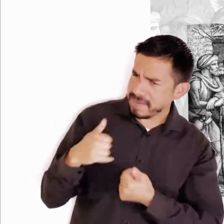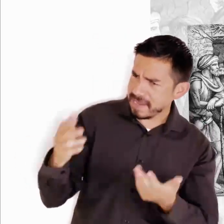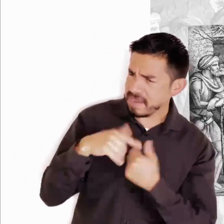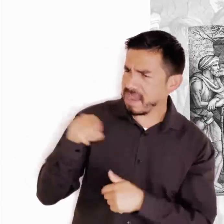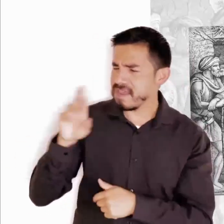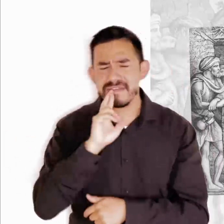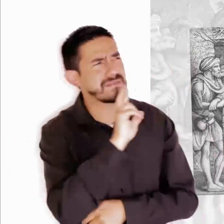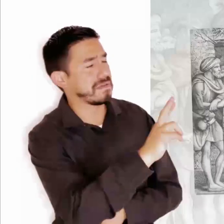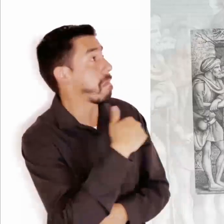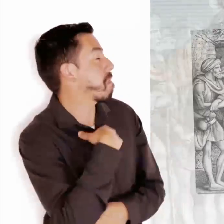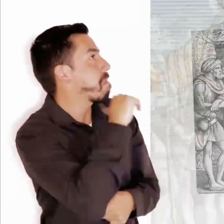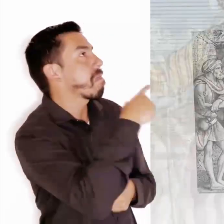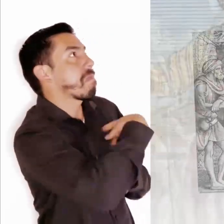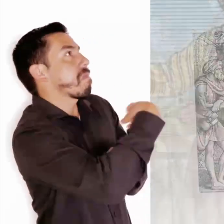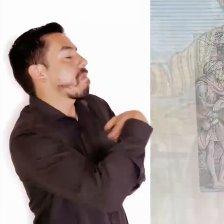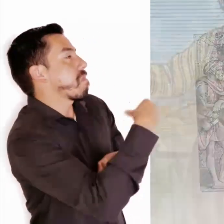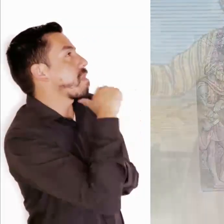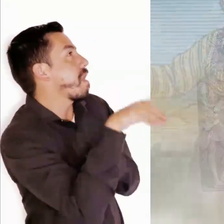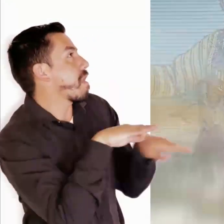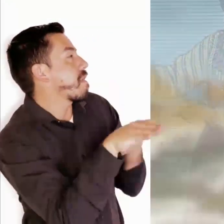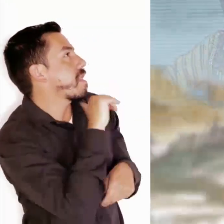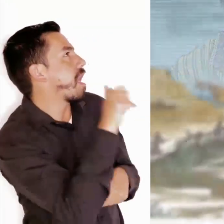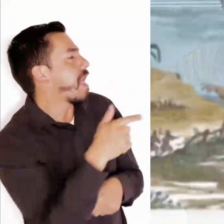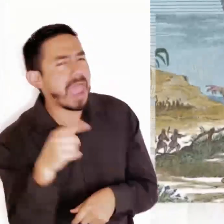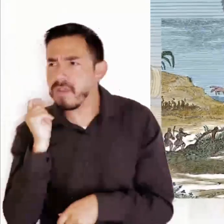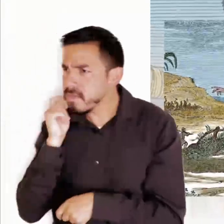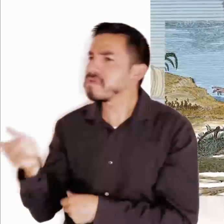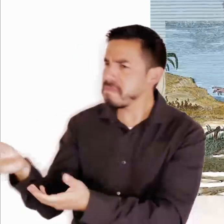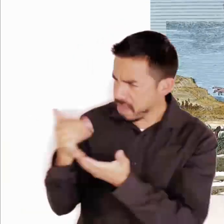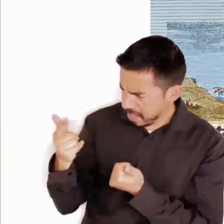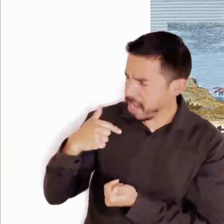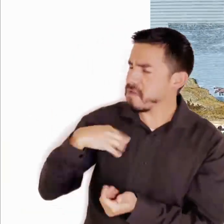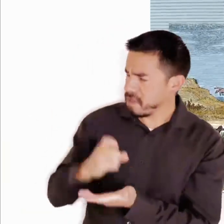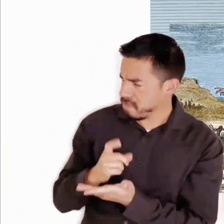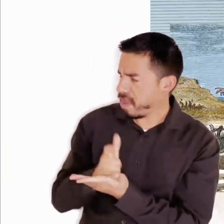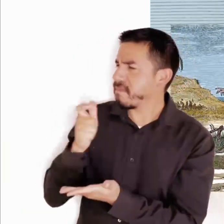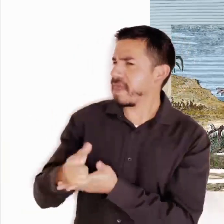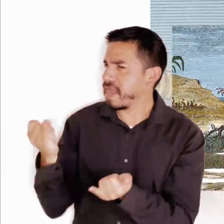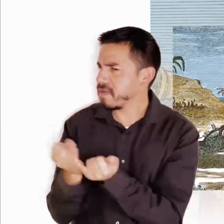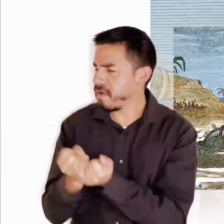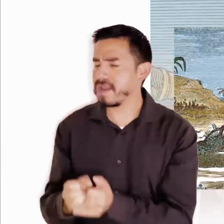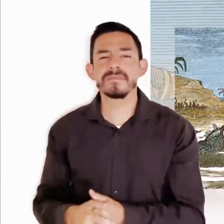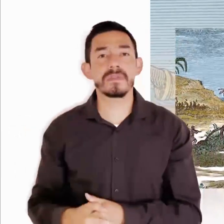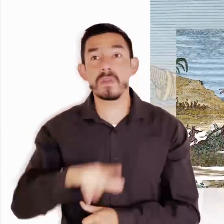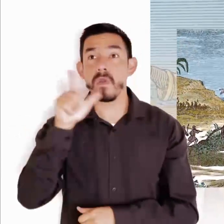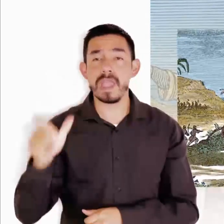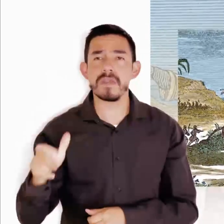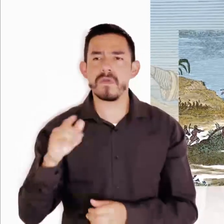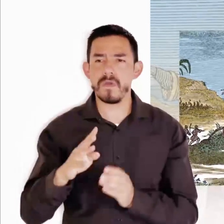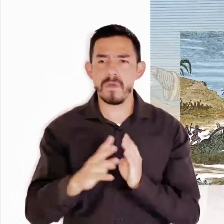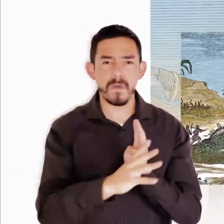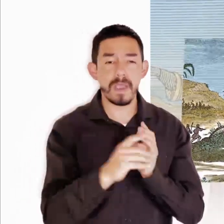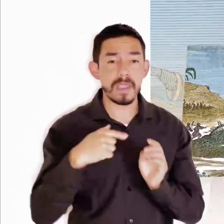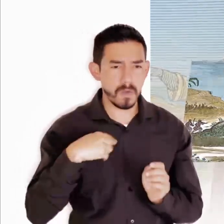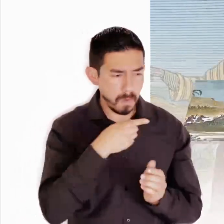trabajar? Ellos le respondieron, porque nadie nos ha contratado. Él les dijo, vayan también ustedes a mi viña. Al atardecer